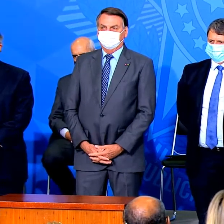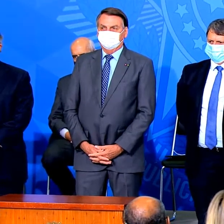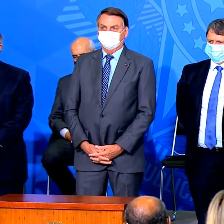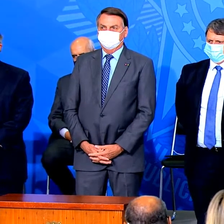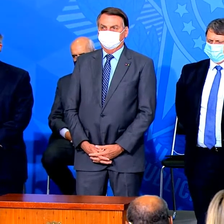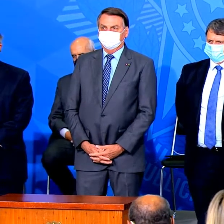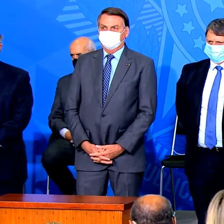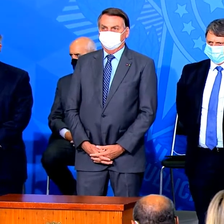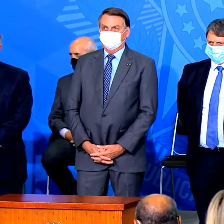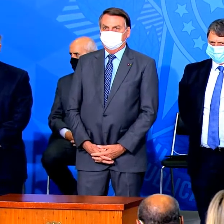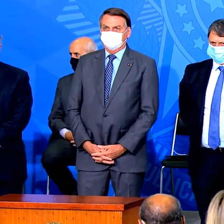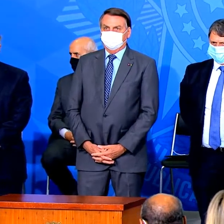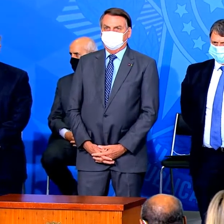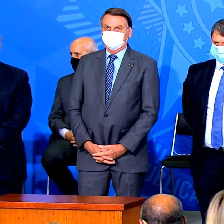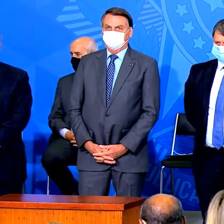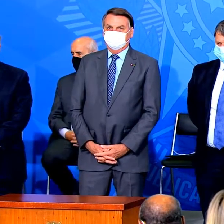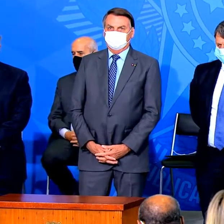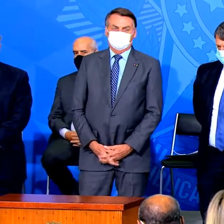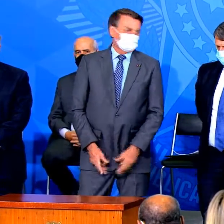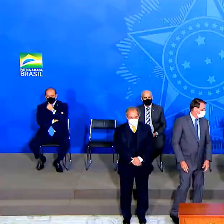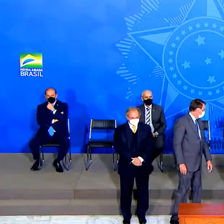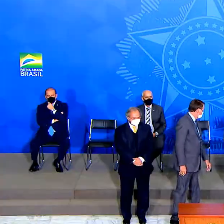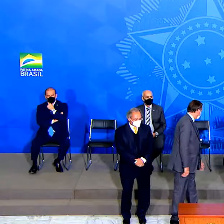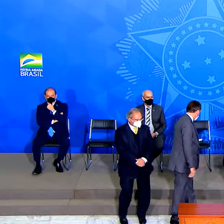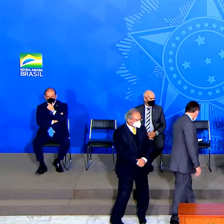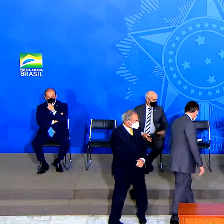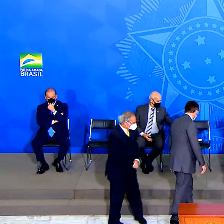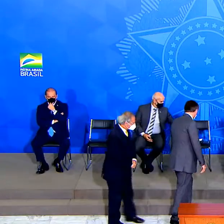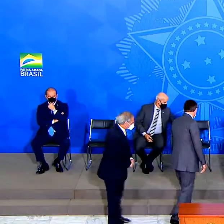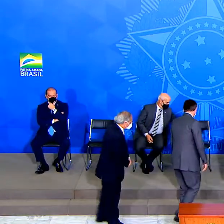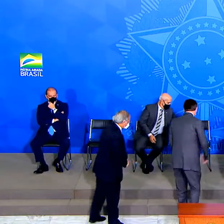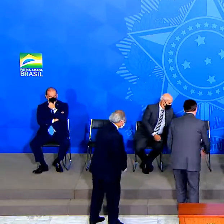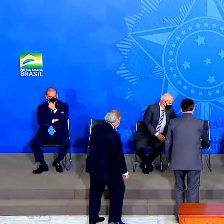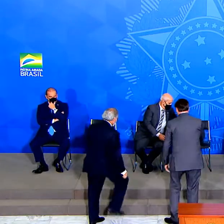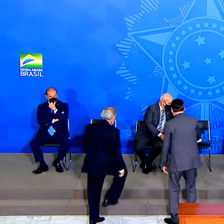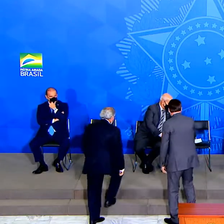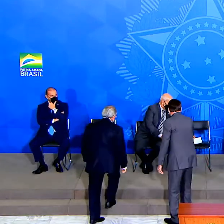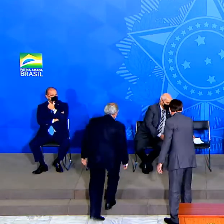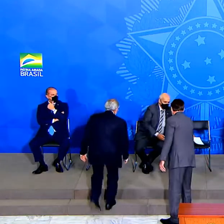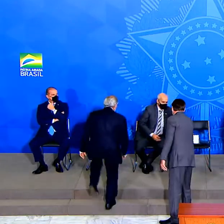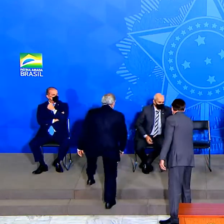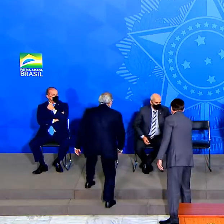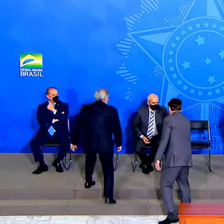Senhoras e senhores, com a palavra, o Presidente da República, Jair Bolsonaro.